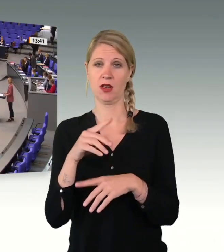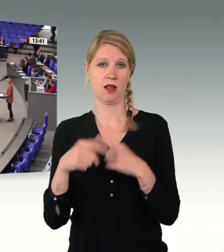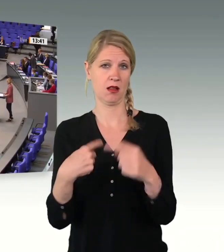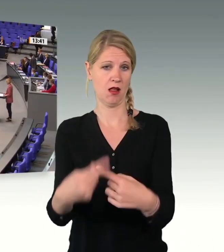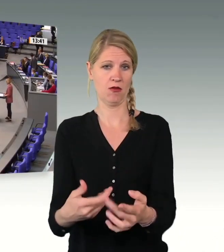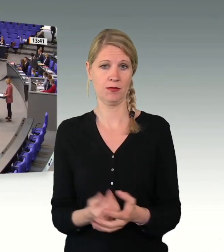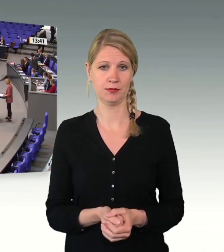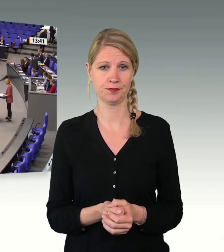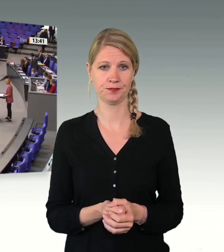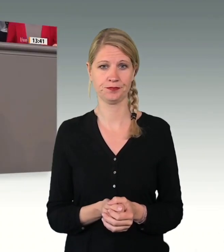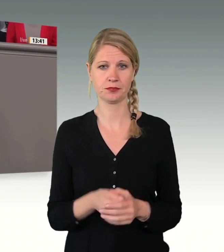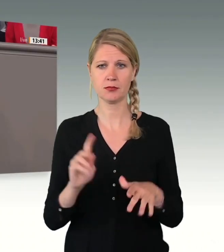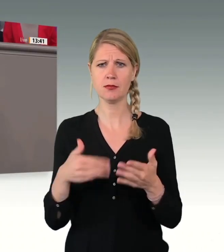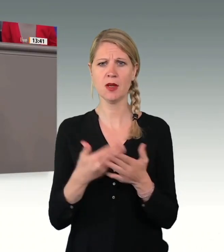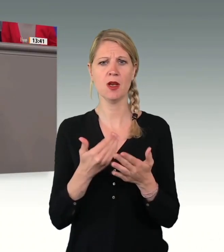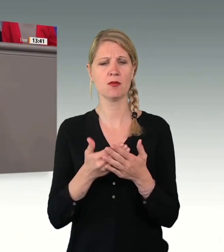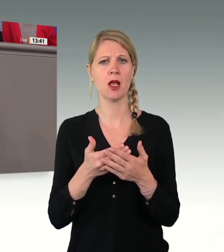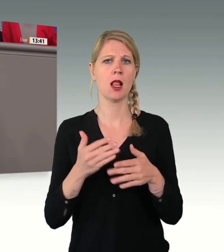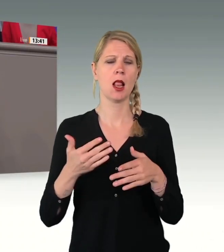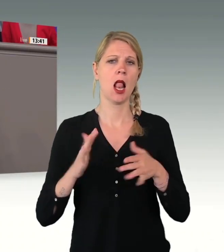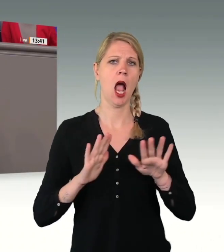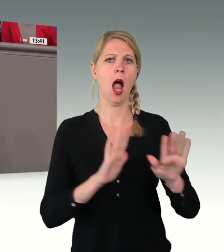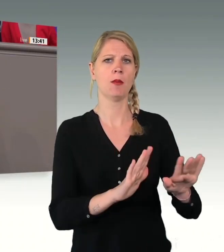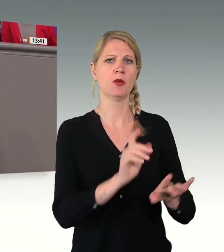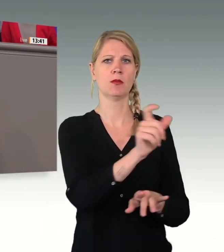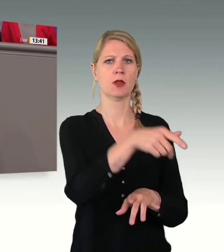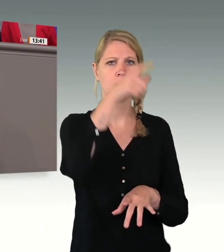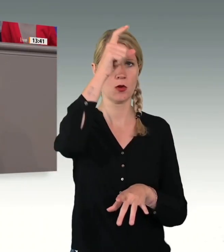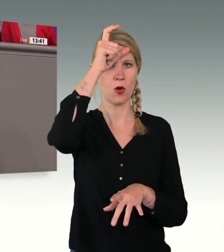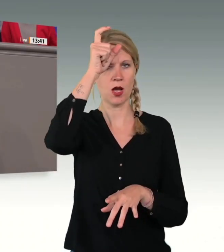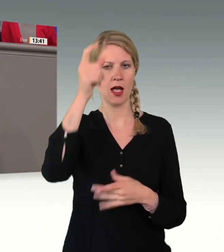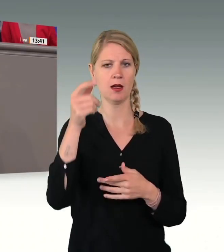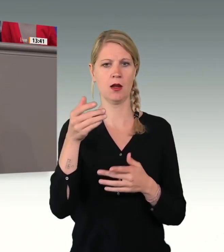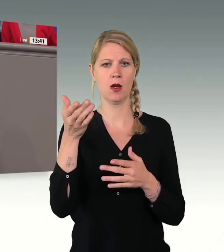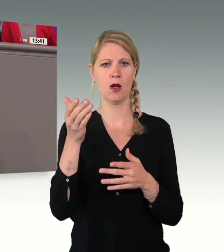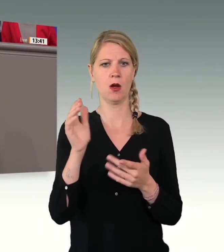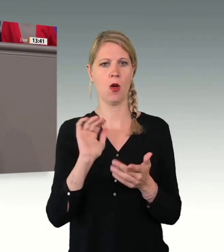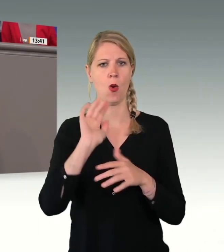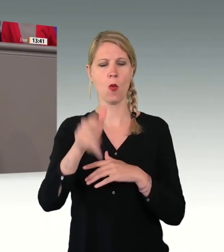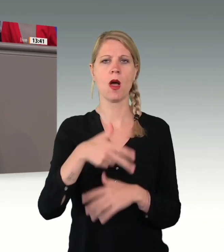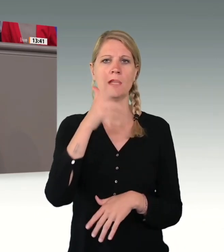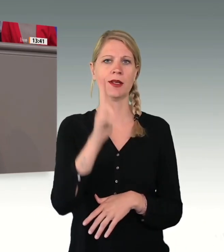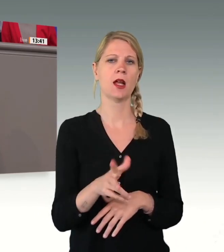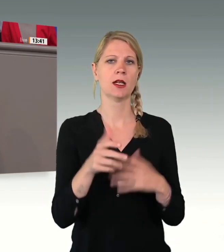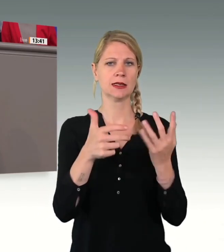Anstieg von Abschiebungen in die Türkei. Über 360 Menschen wurden letztes Jahr in das Land abgeschoben.